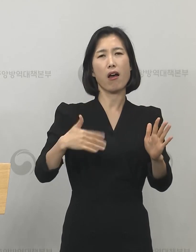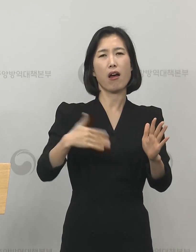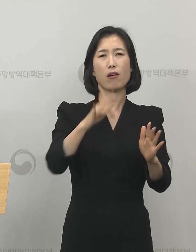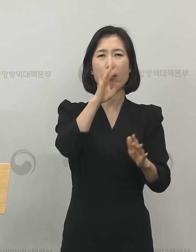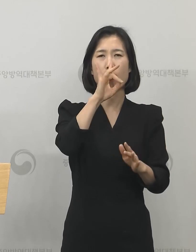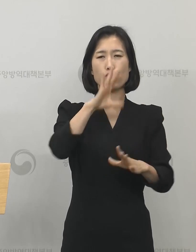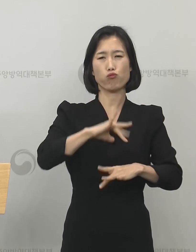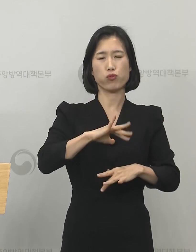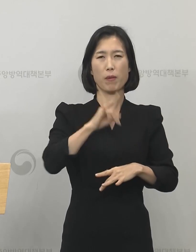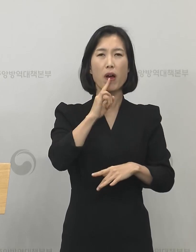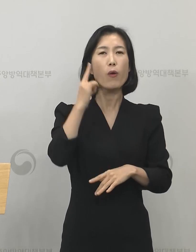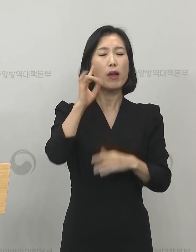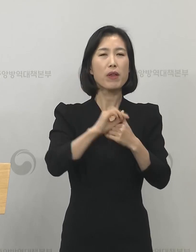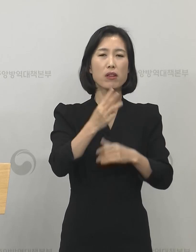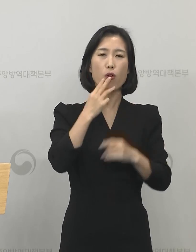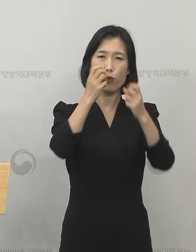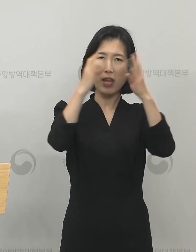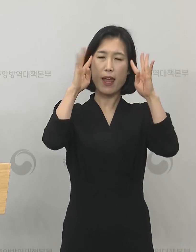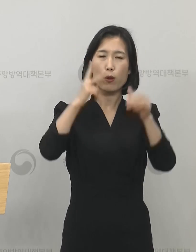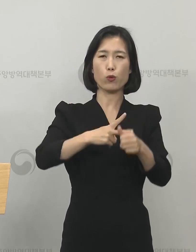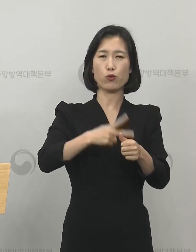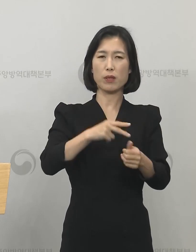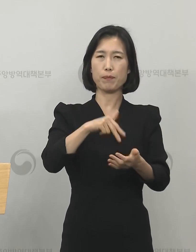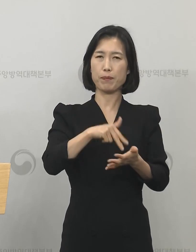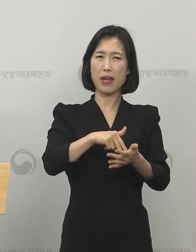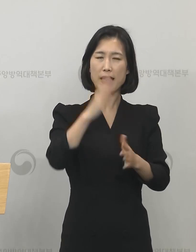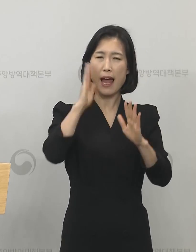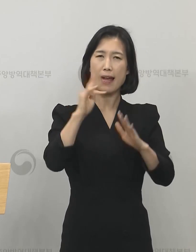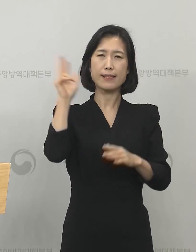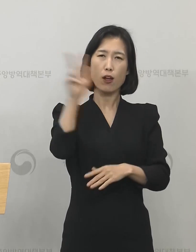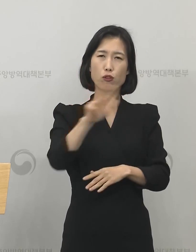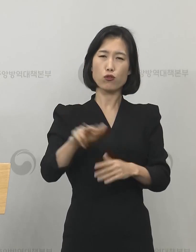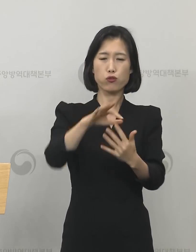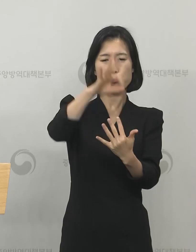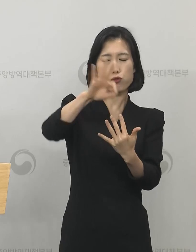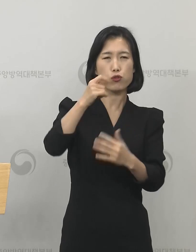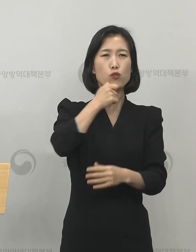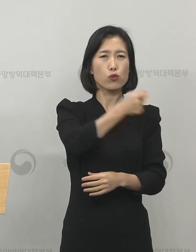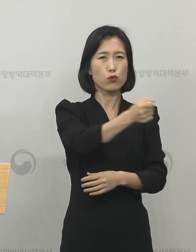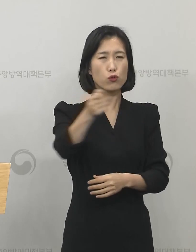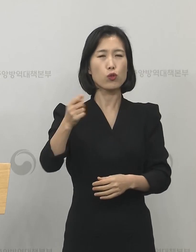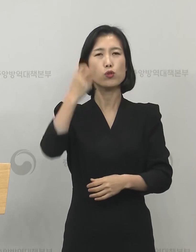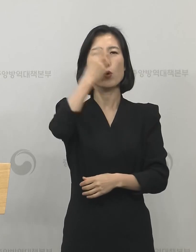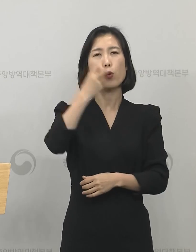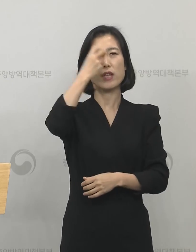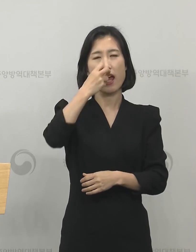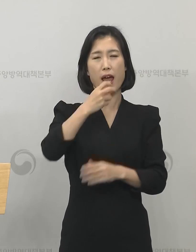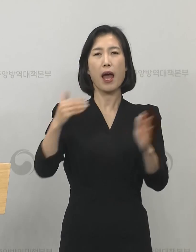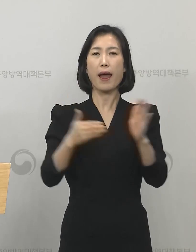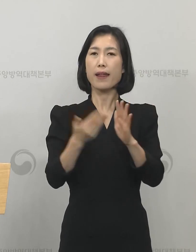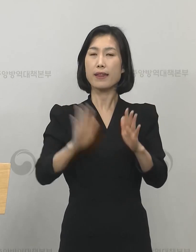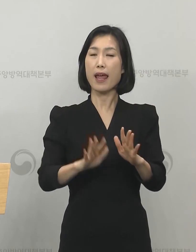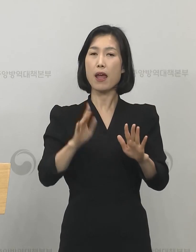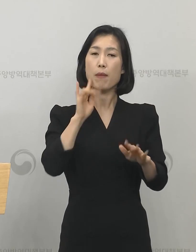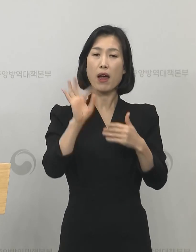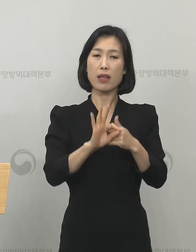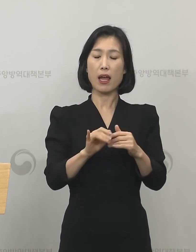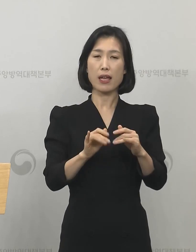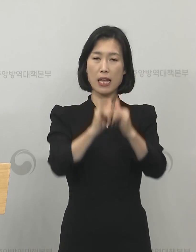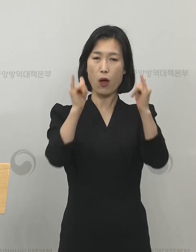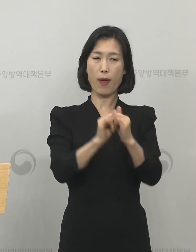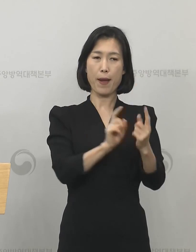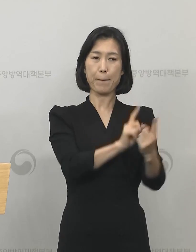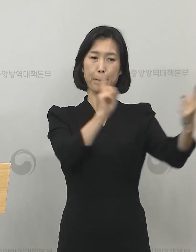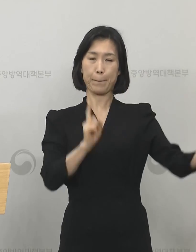전국 성인 1,000명을 대상으로 한 조사에 따르면 고강도 사회적 거리 두기가 끝나고